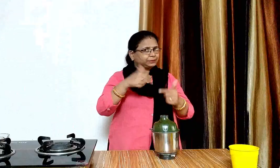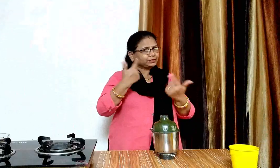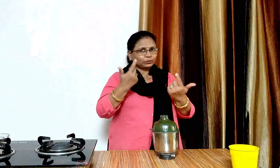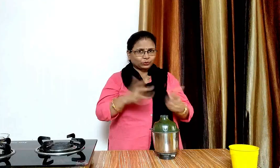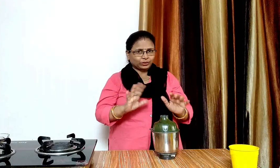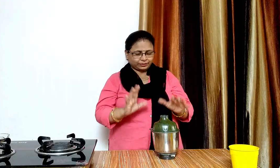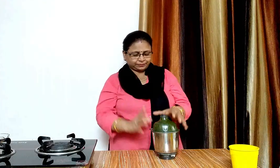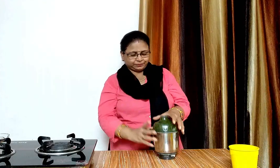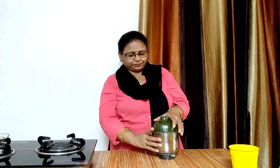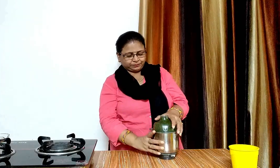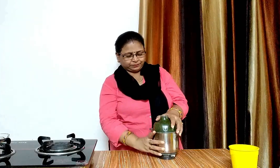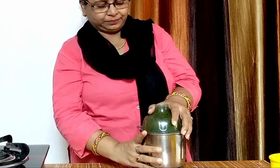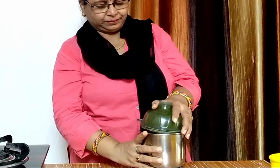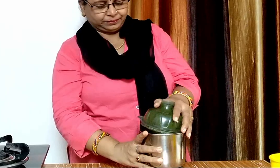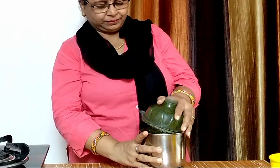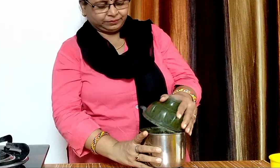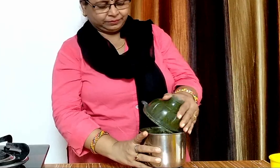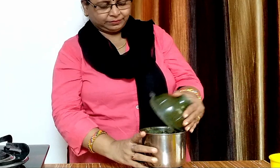सारी चीज़े अच्छे से पिस चुकी हैं